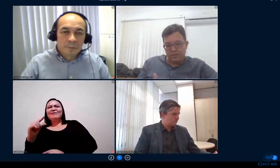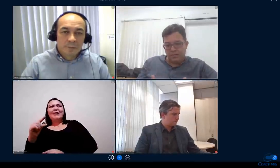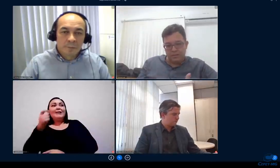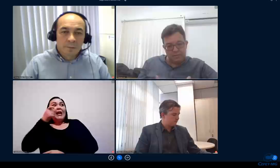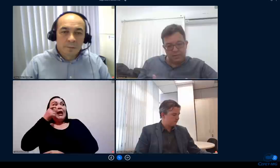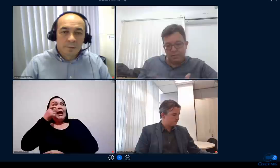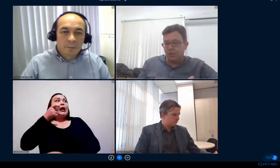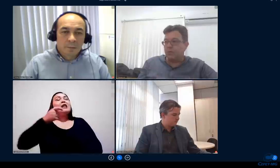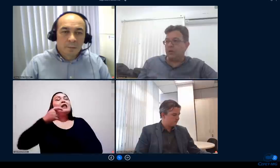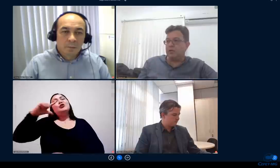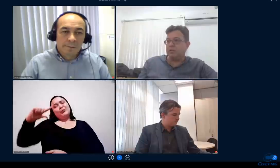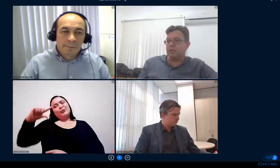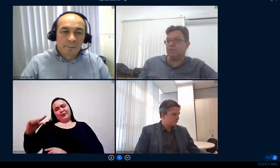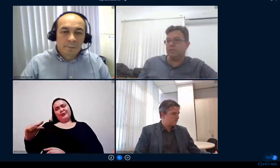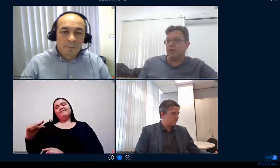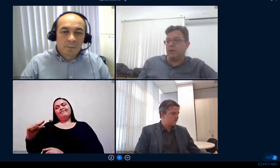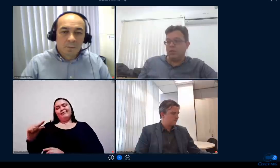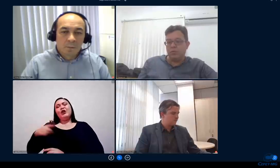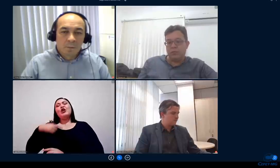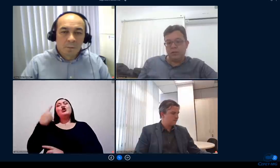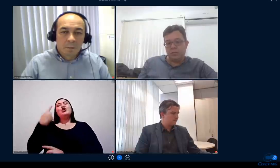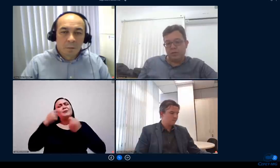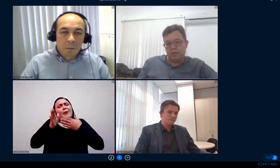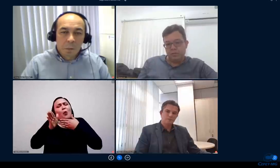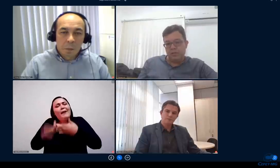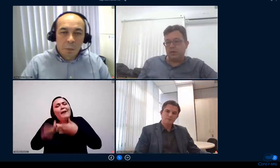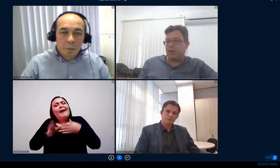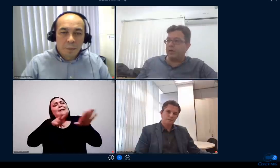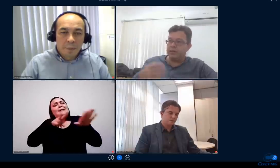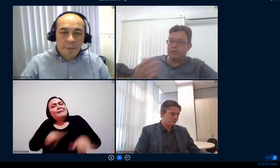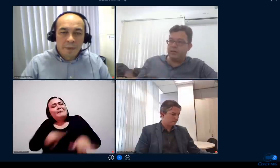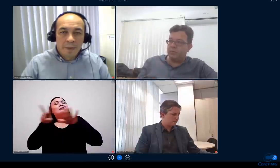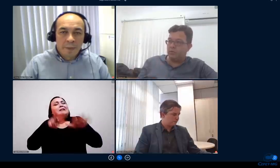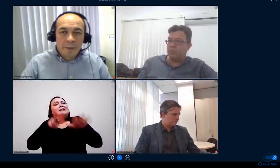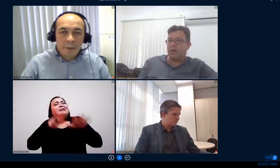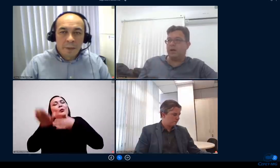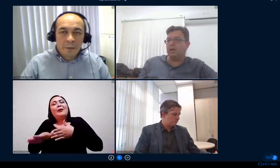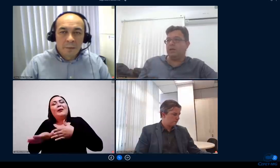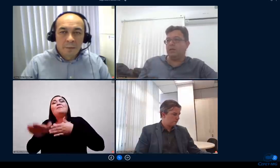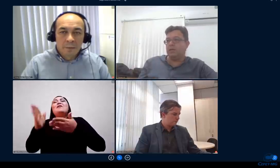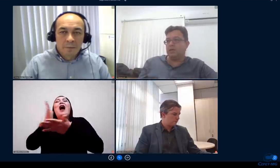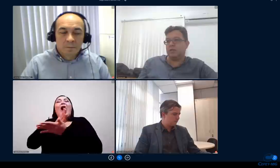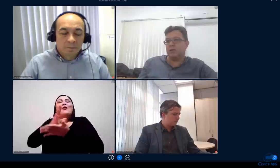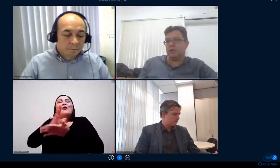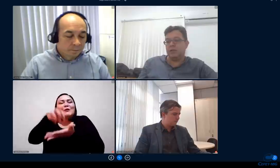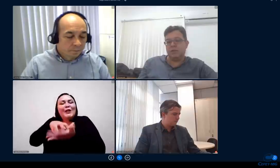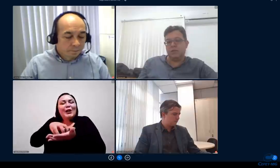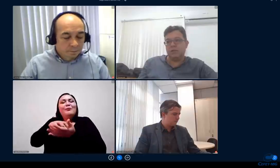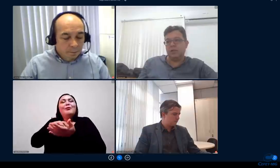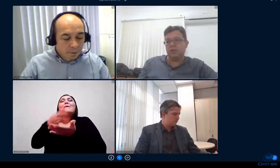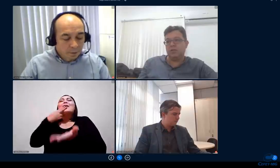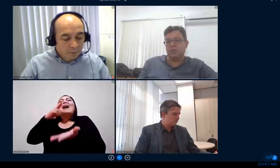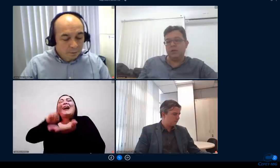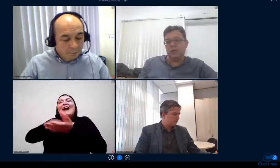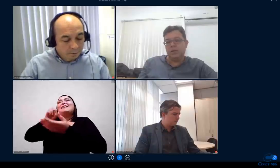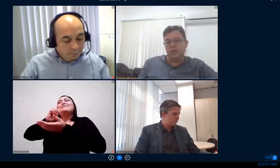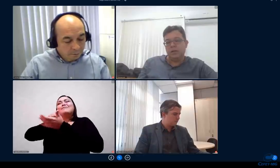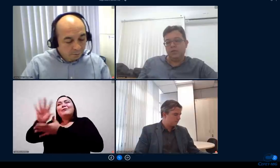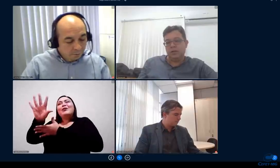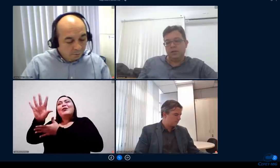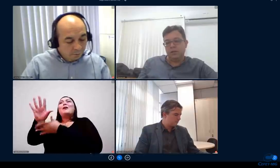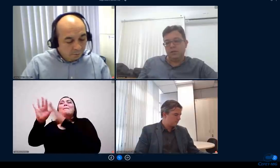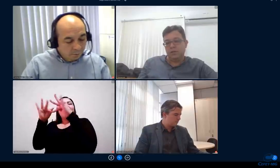acompanhar semanalmente né alguns campos por exemplo enviaram cartinha para os pais né chamando a atenção disso